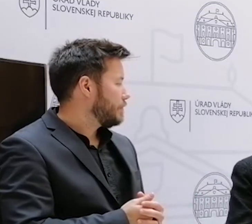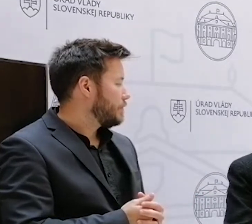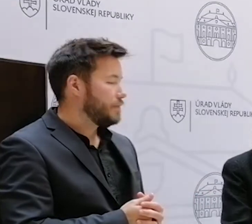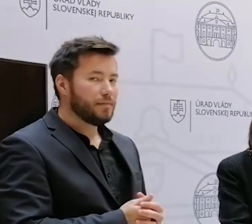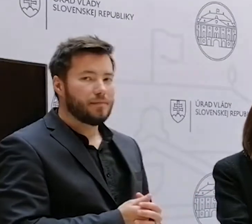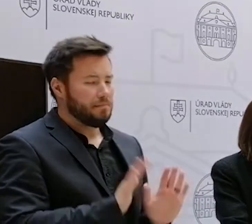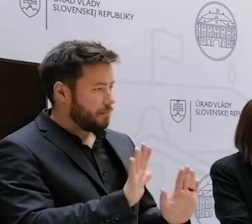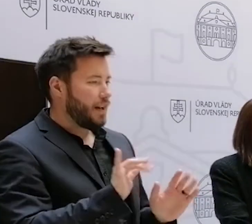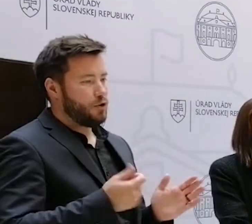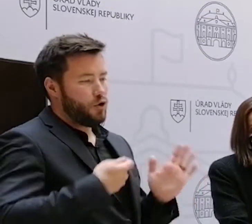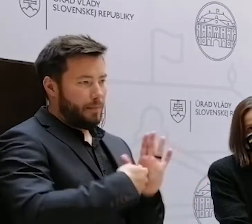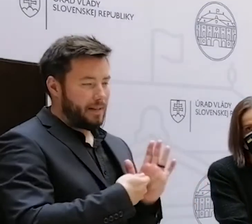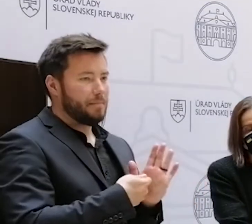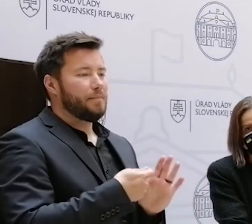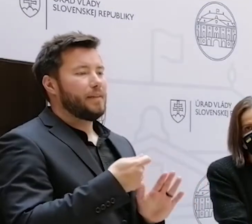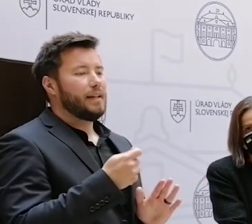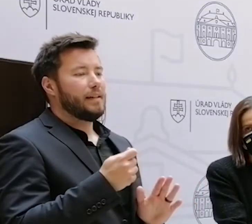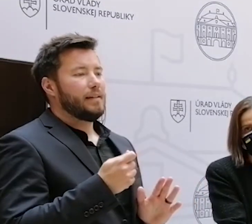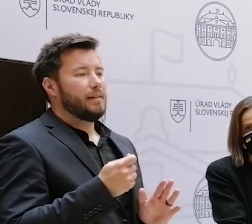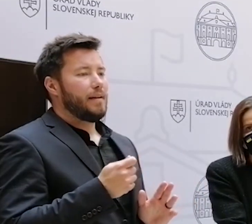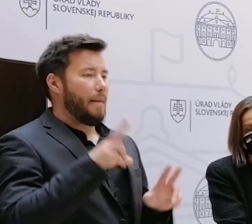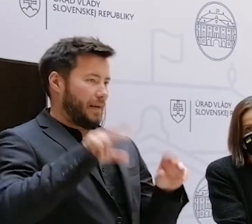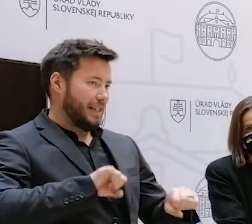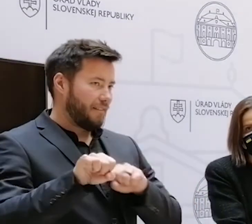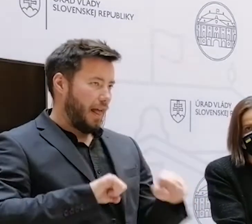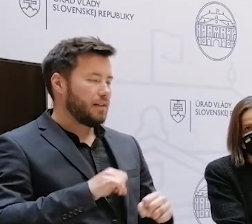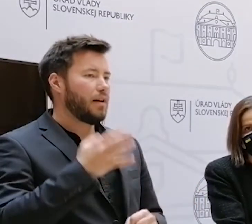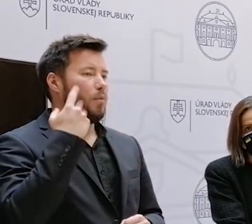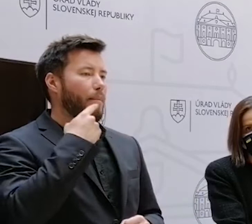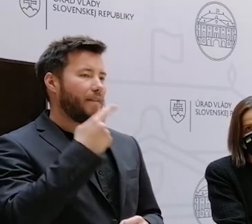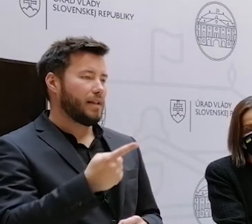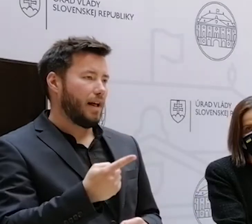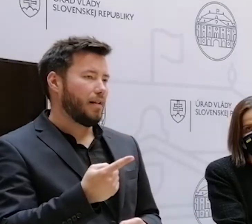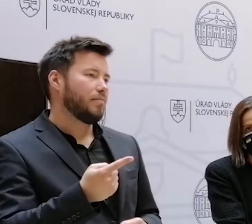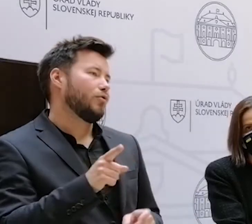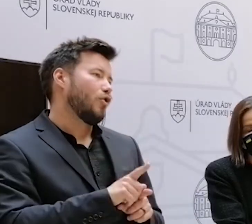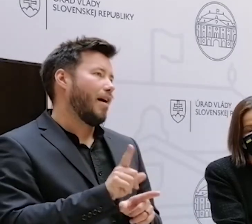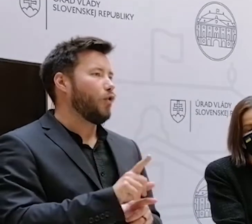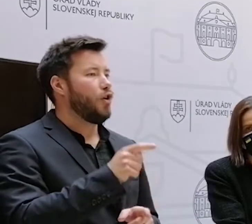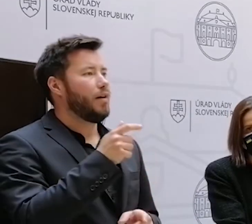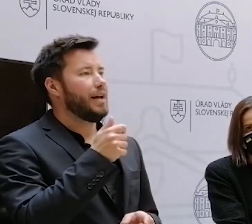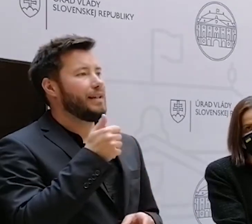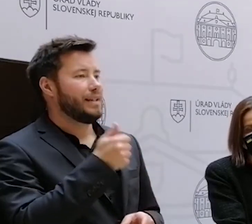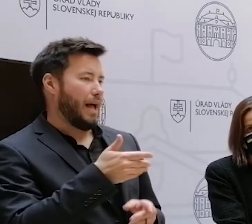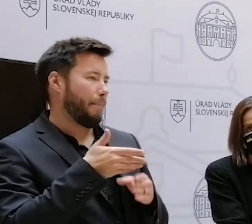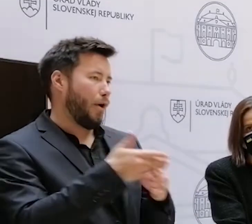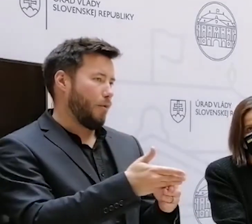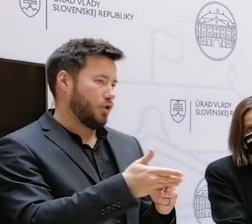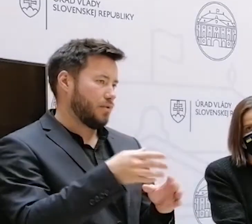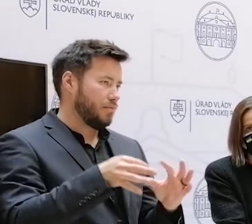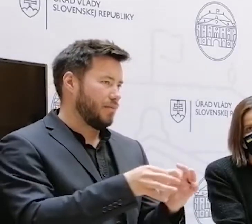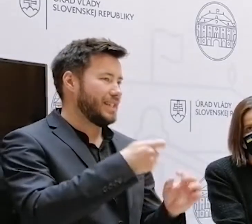A ešte takto, vo svetle toho, že premiér sa vyjadroval, že to je jedna z poriem pomoci v súvislosti so zdražovaním,